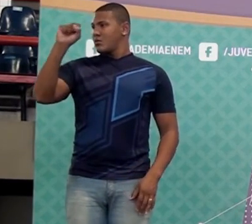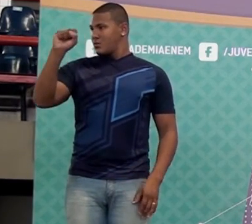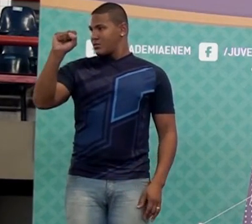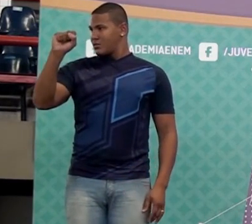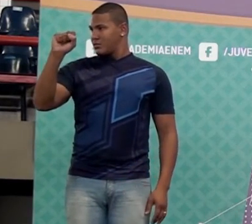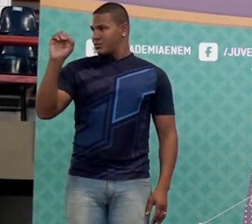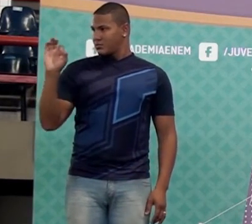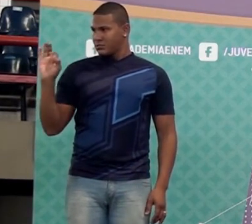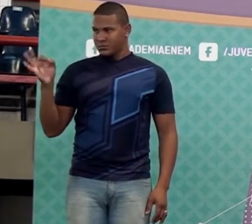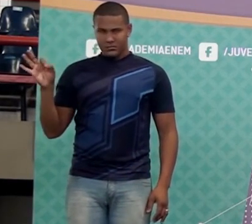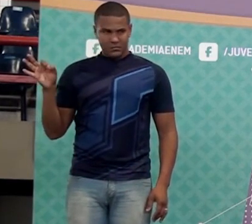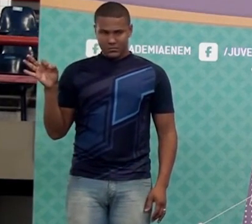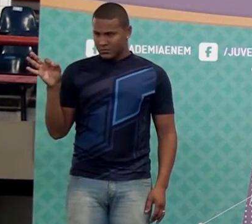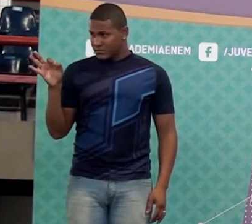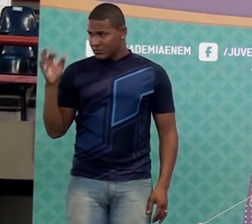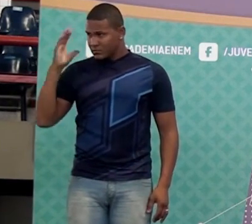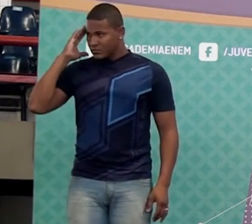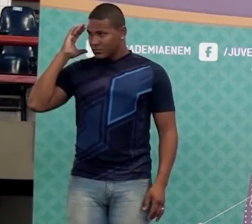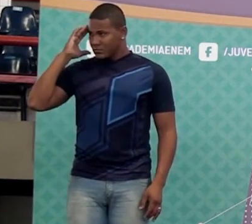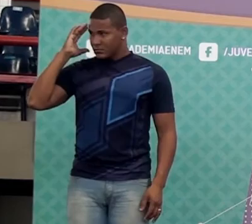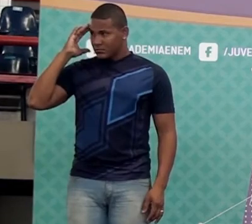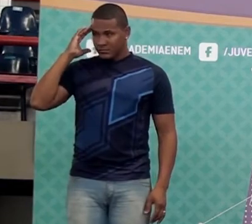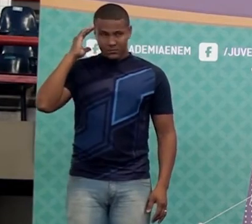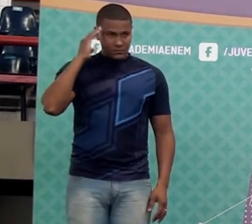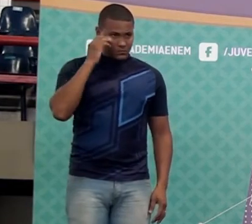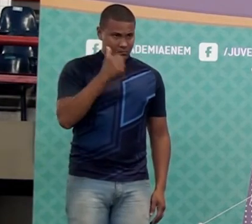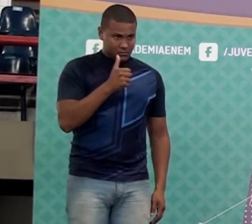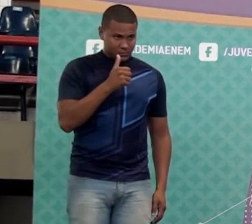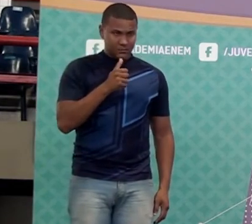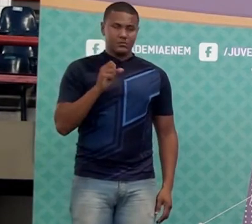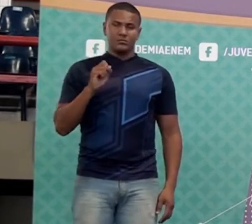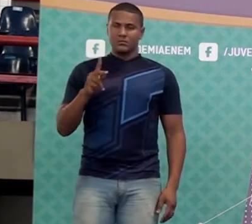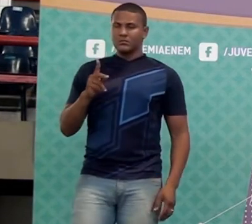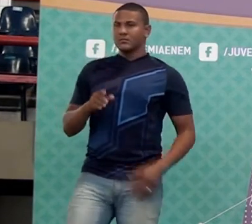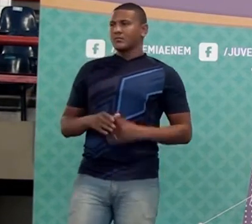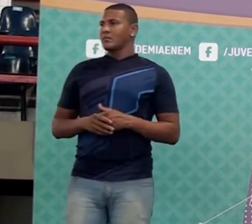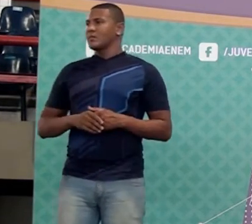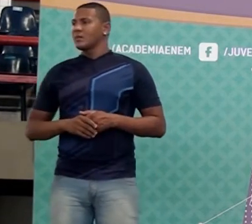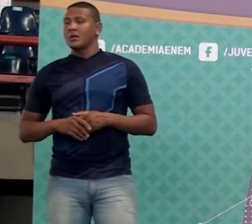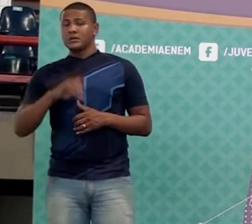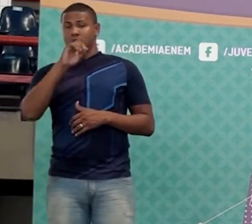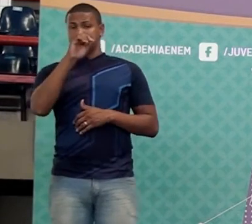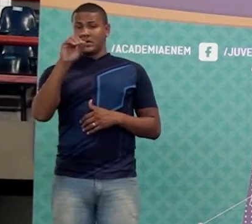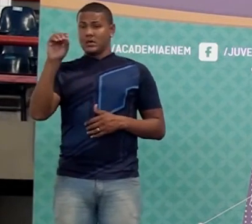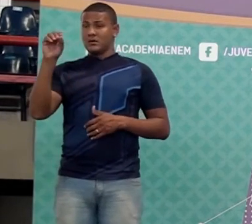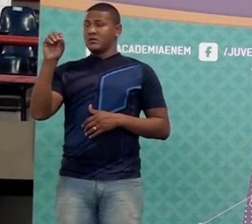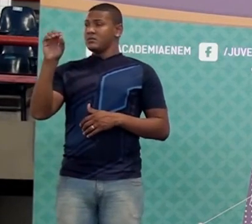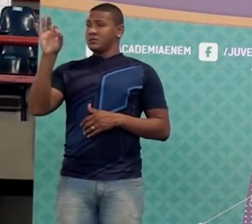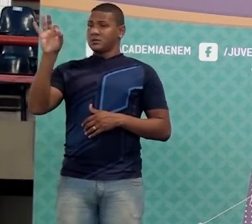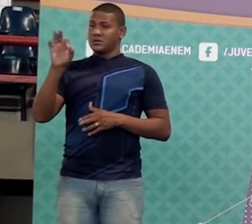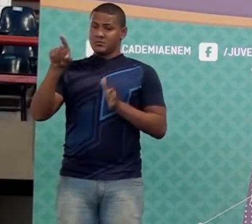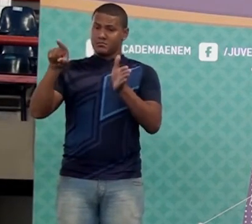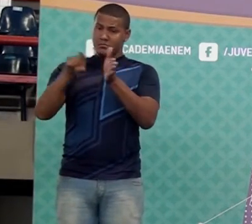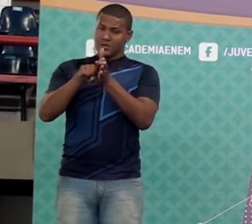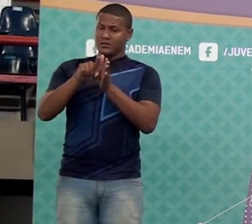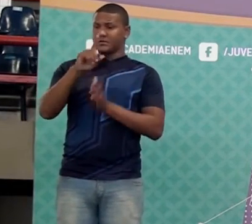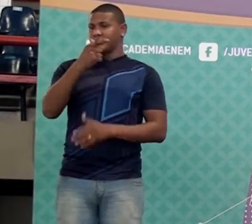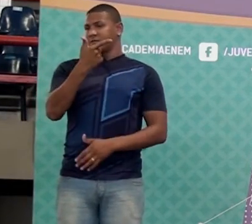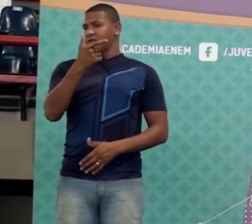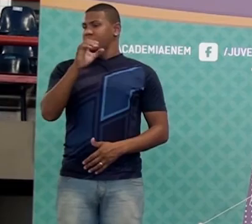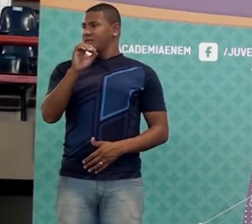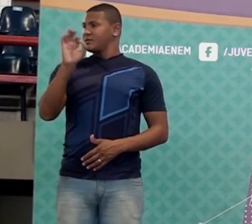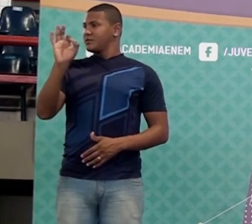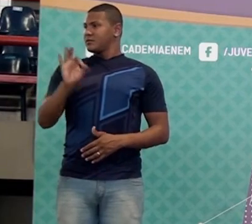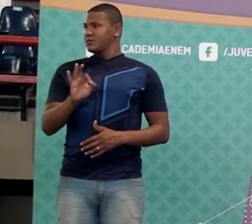Porque agora é um menos zero vírgula dois. Tá legal? Cem por cento menos vinte por cento? Oitenta por cento.